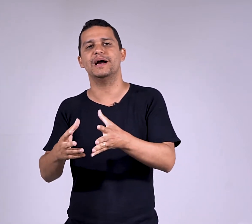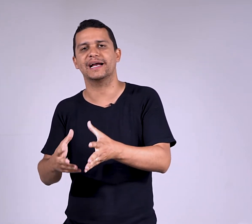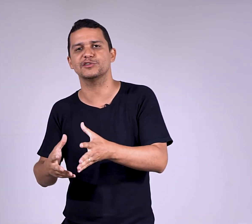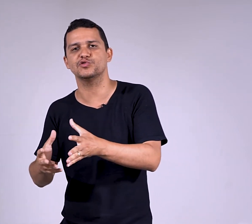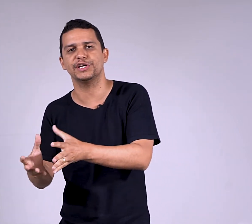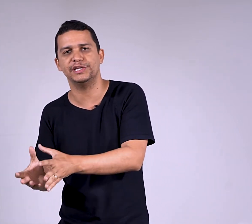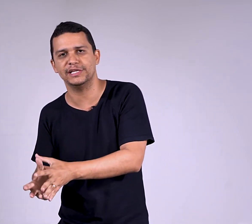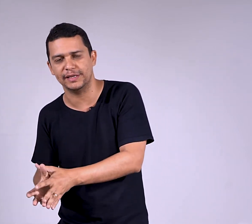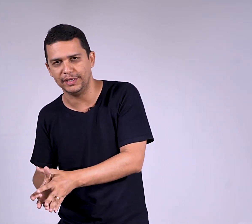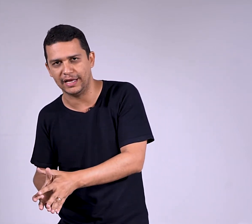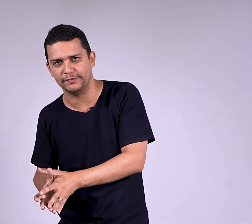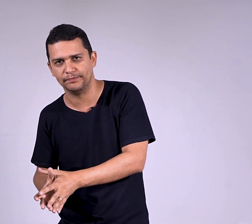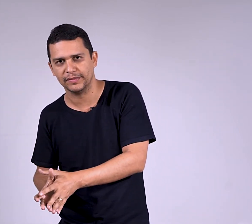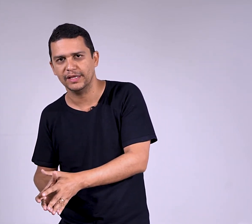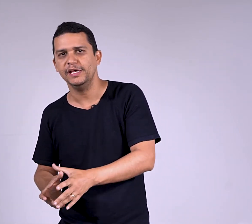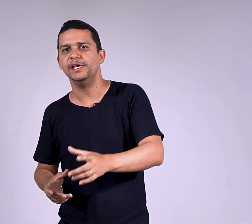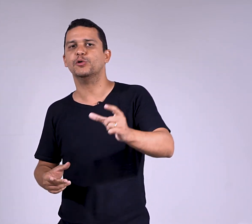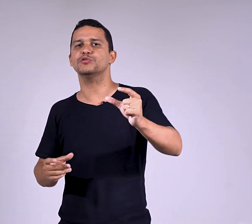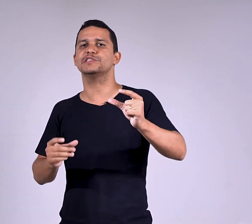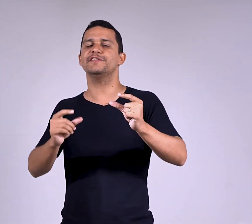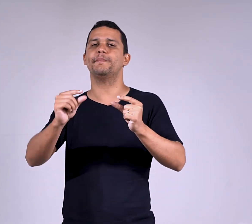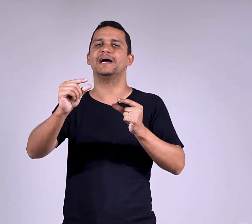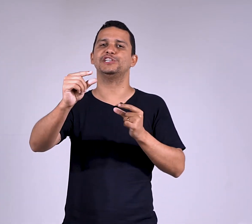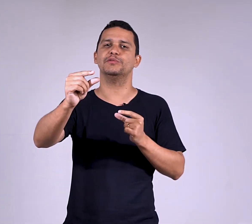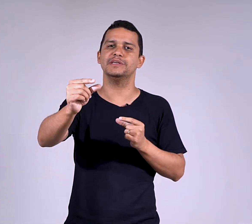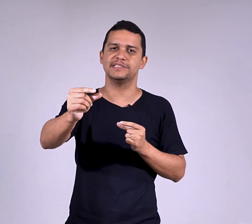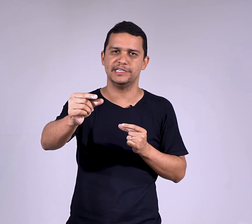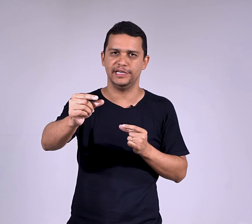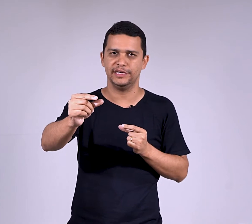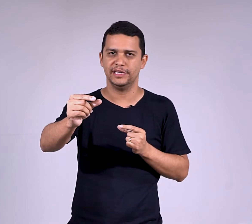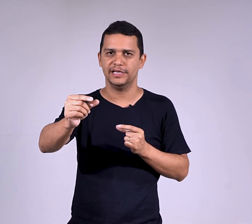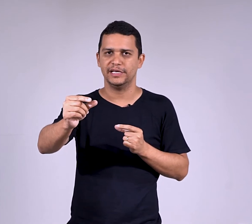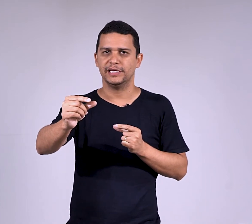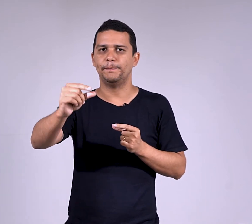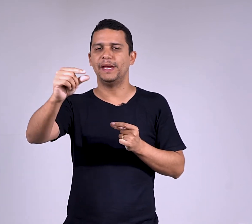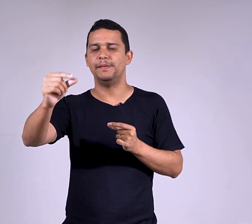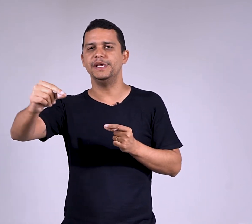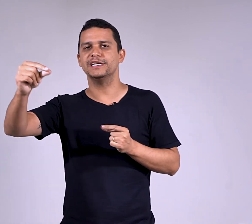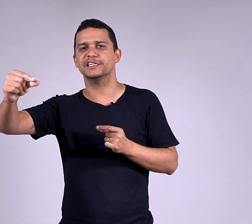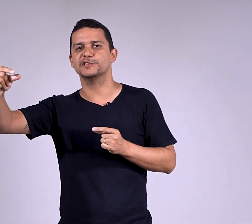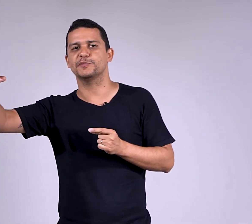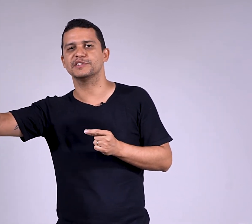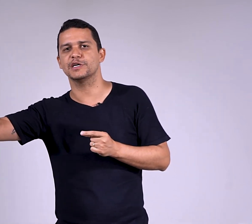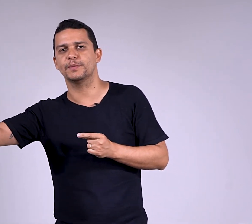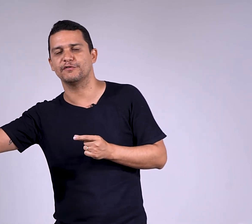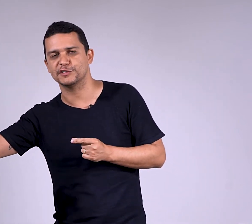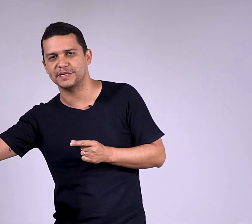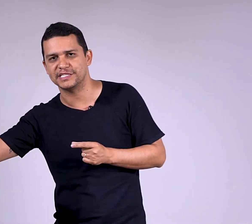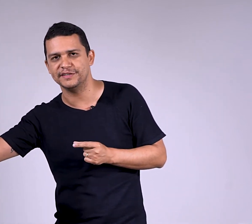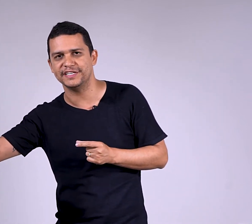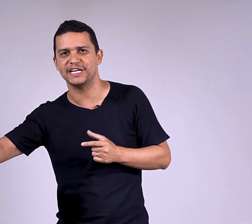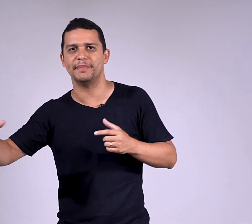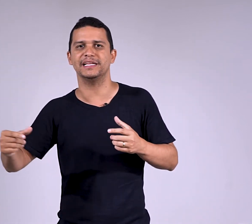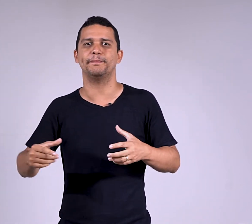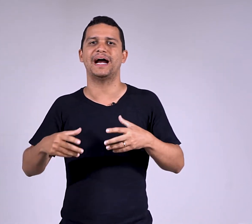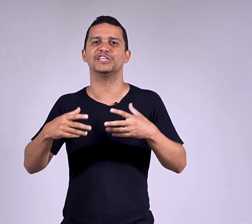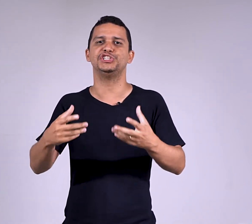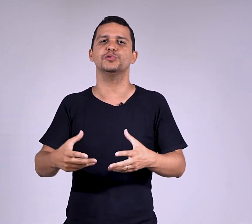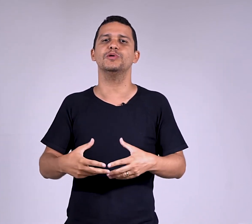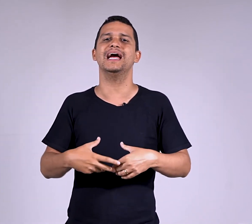marcar sujeito indeterminado. Inclusive, a partícula si, que permite a transposição para a voz passiva, é chamada partícula